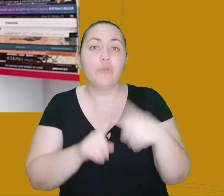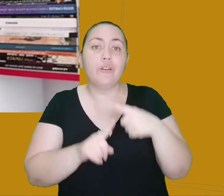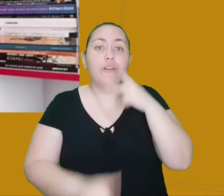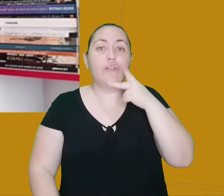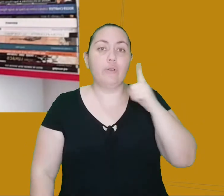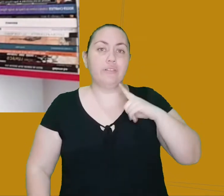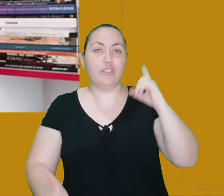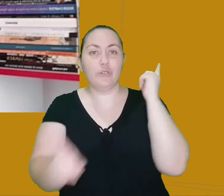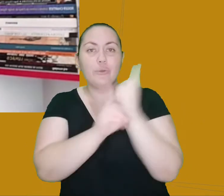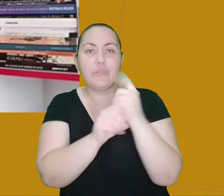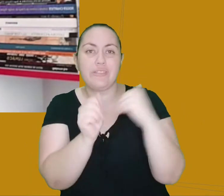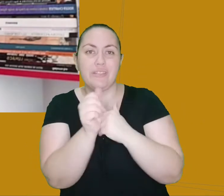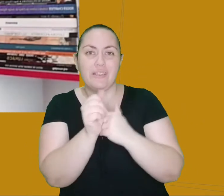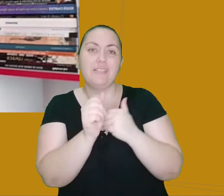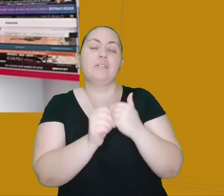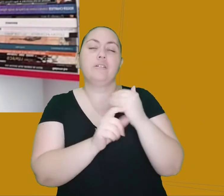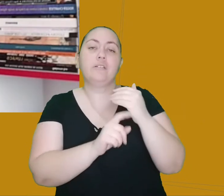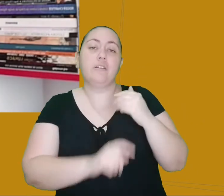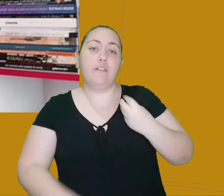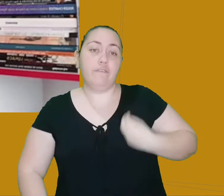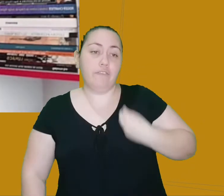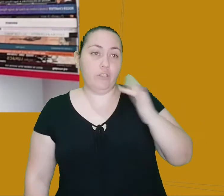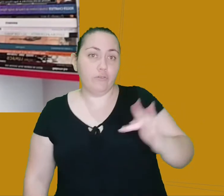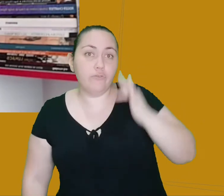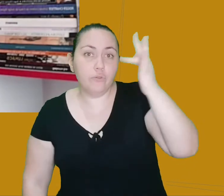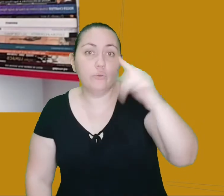futura, que estaria numa gota de sangue de vaca.